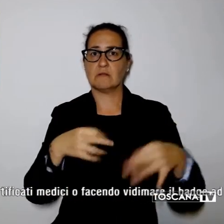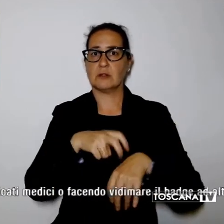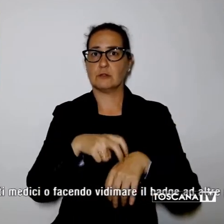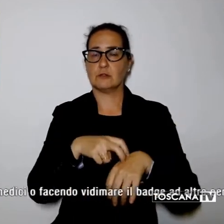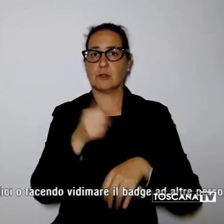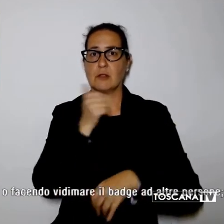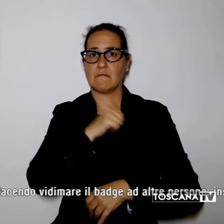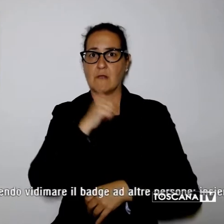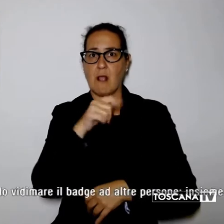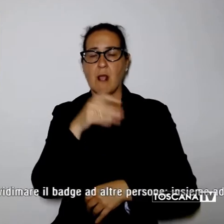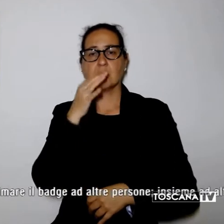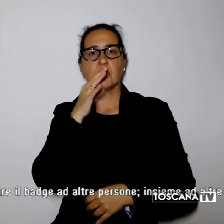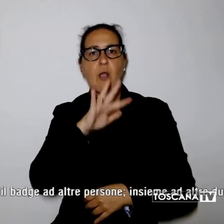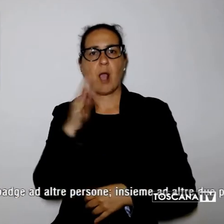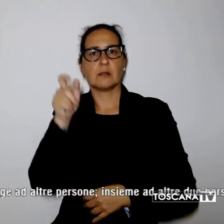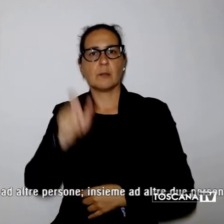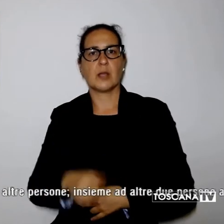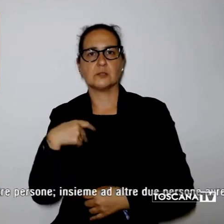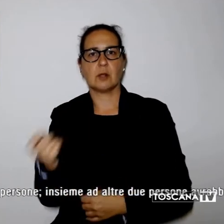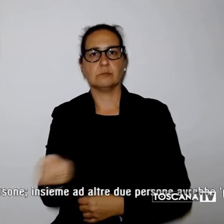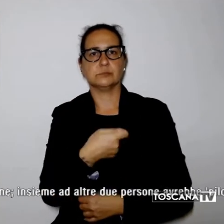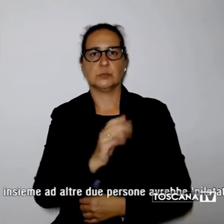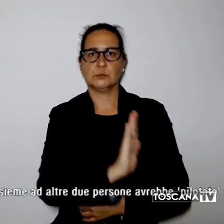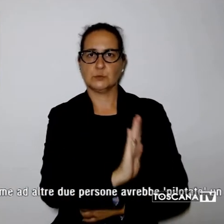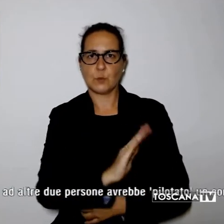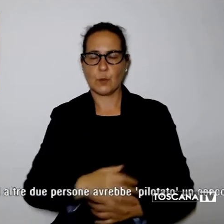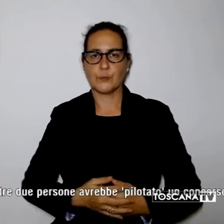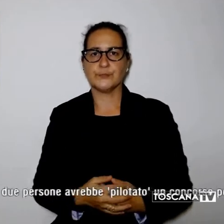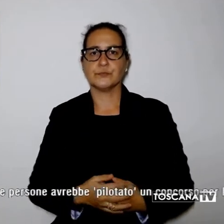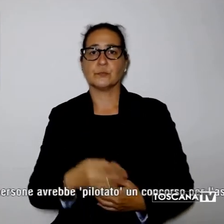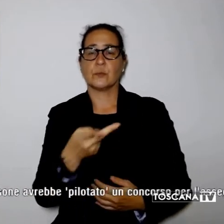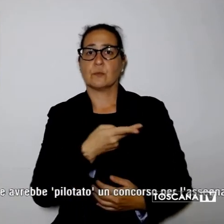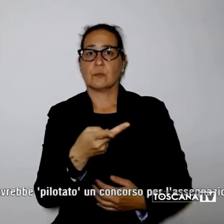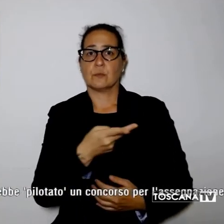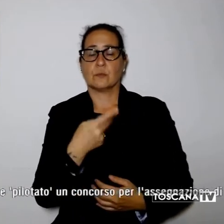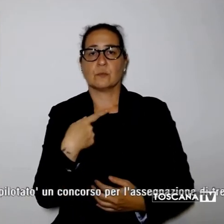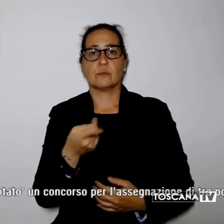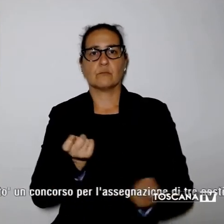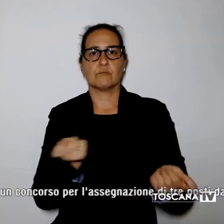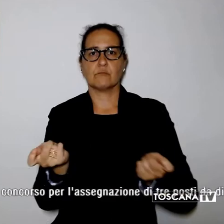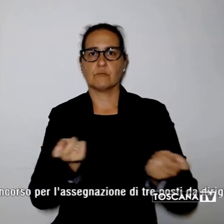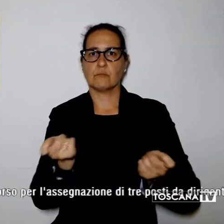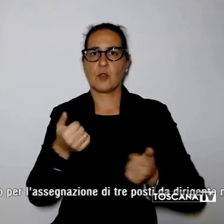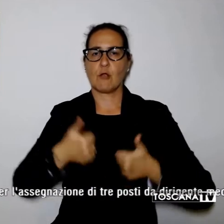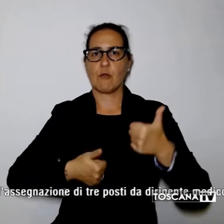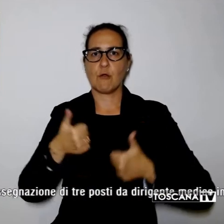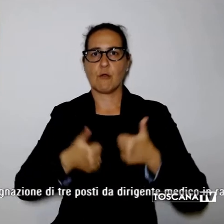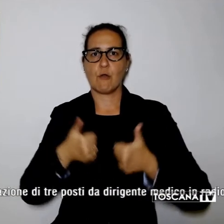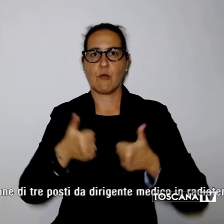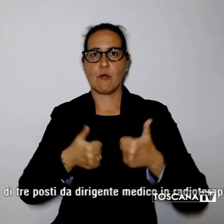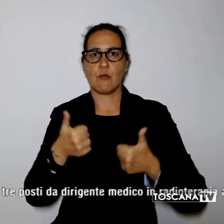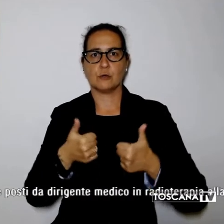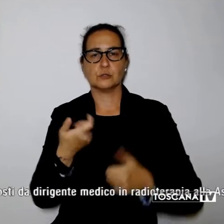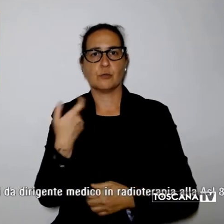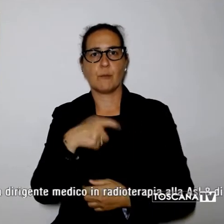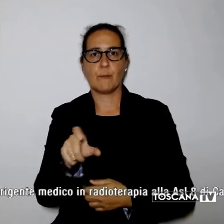ad altre persone. Insieme ad altre due persone avrebbe pilotato un concorso per l'assegnazione di